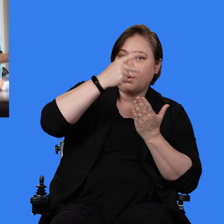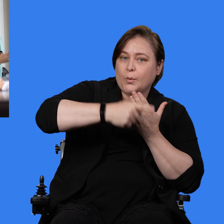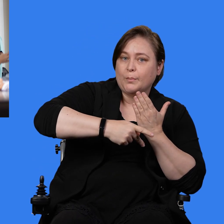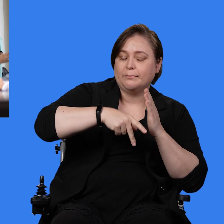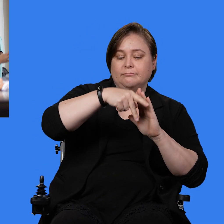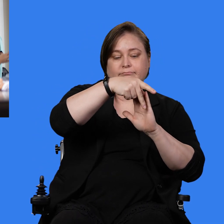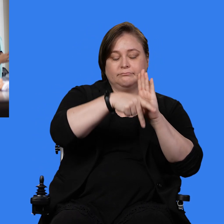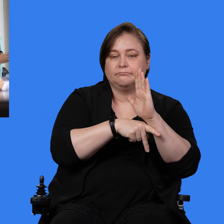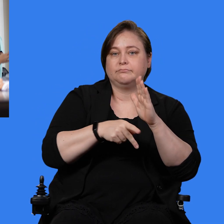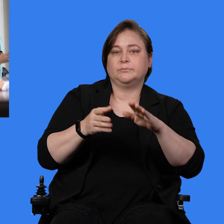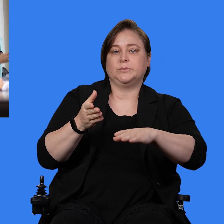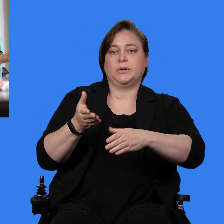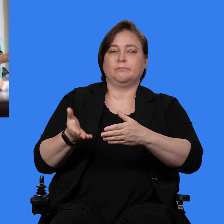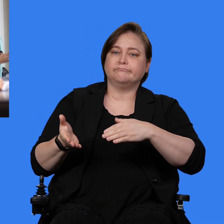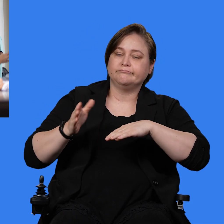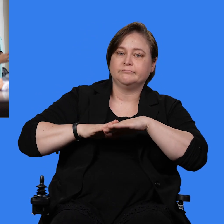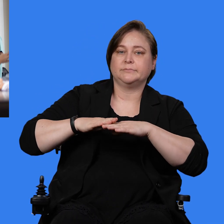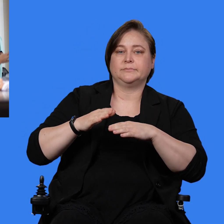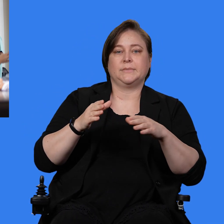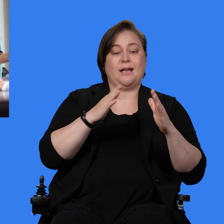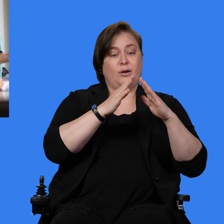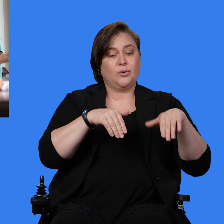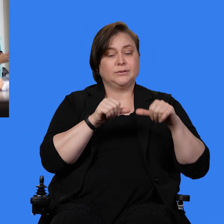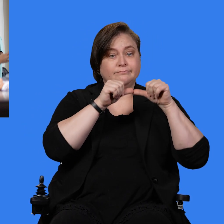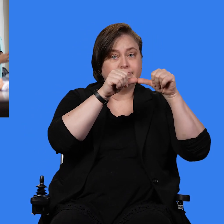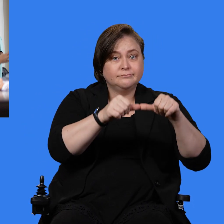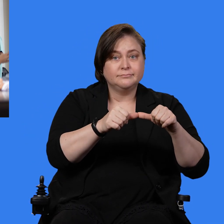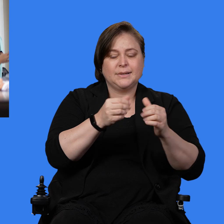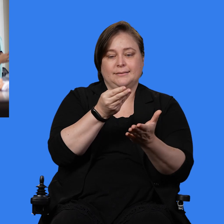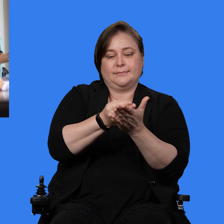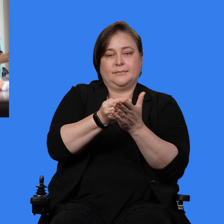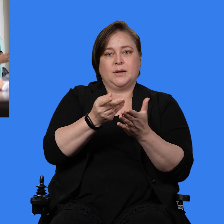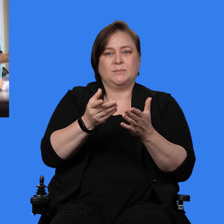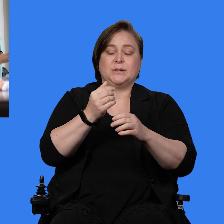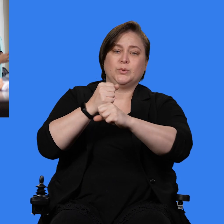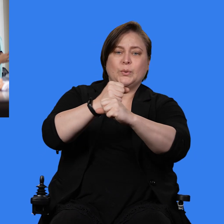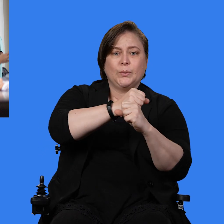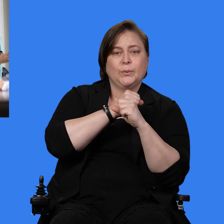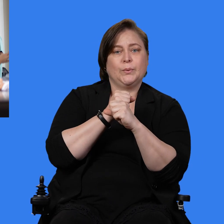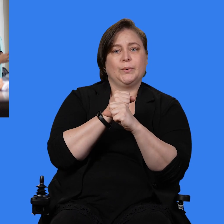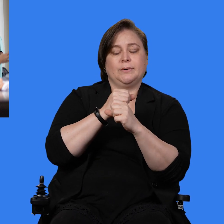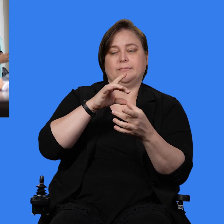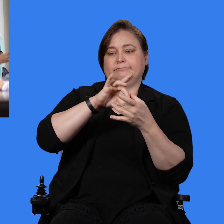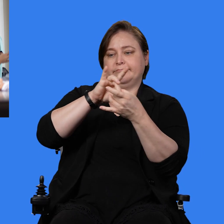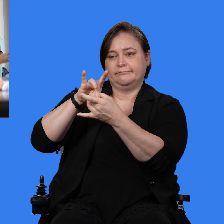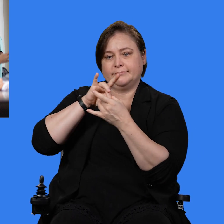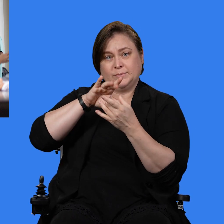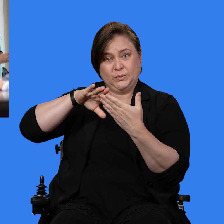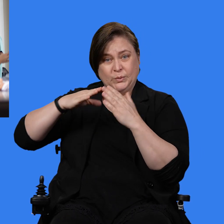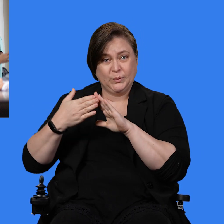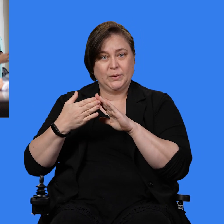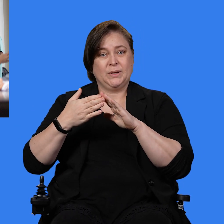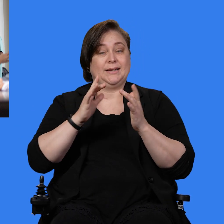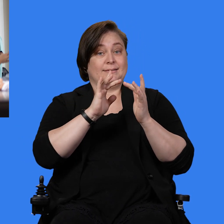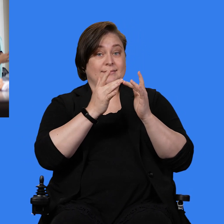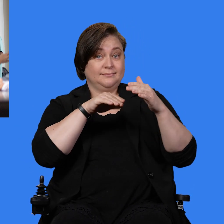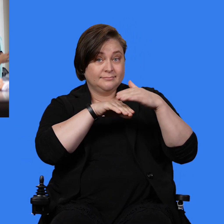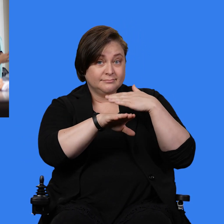políticas que mejoren la estabilidad de la vivienda, la seguridad económica, la conexión con la comunidad, el acceso a Internet y el acceso y